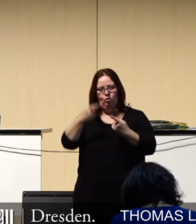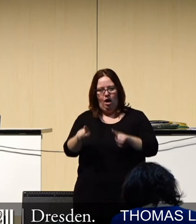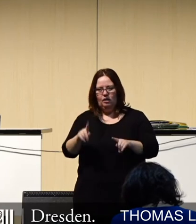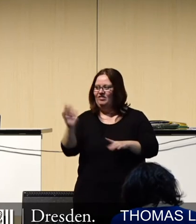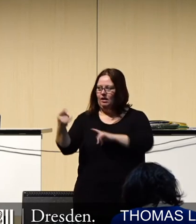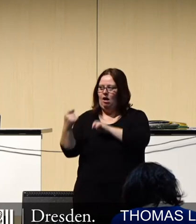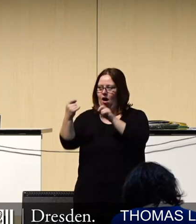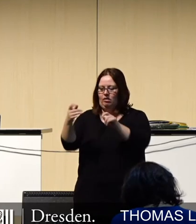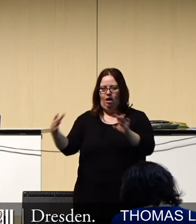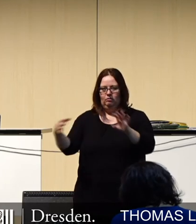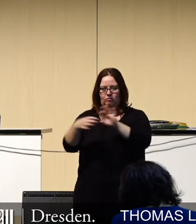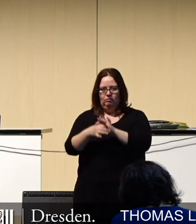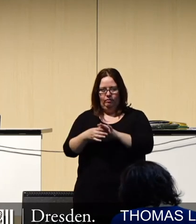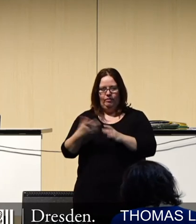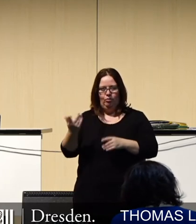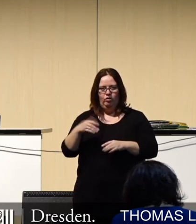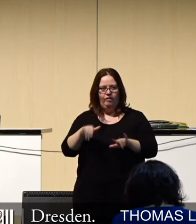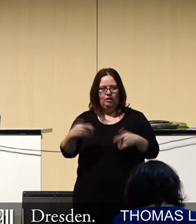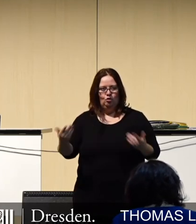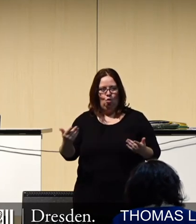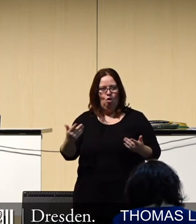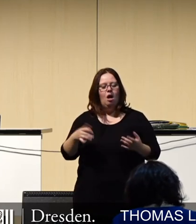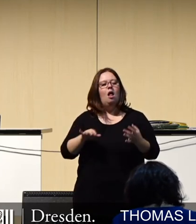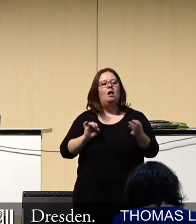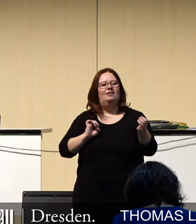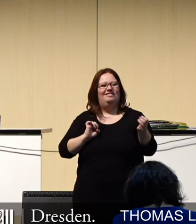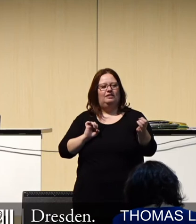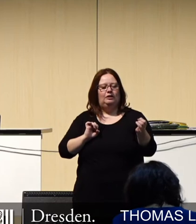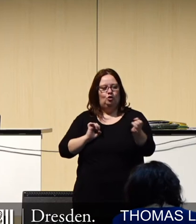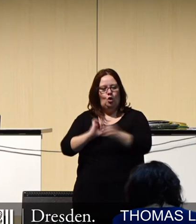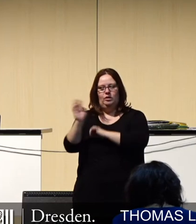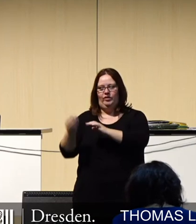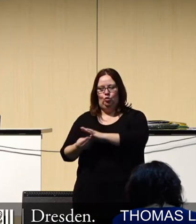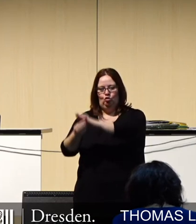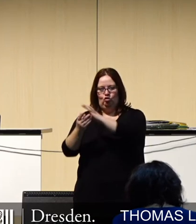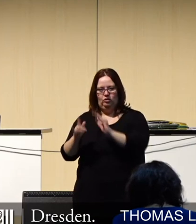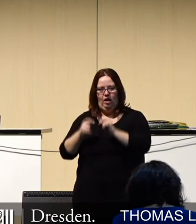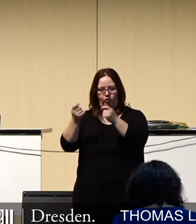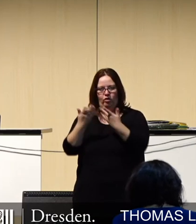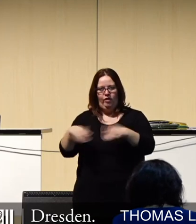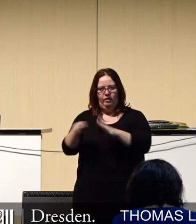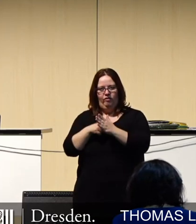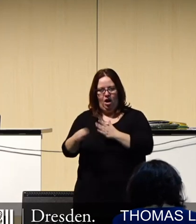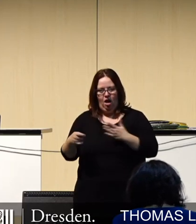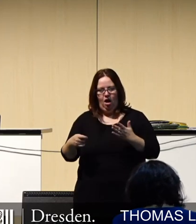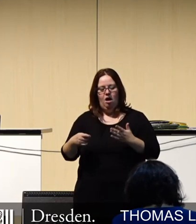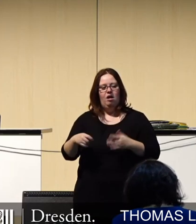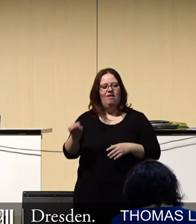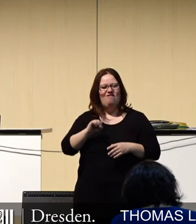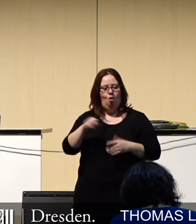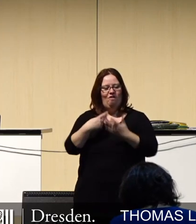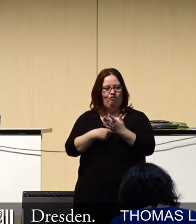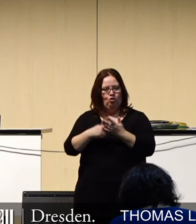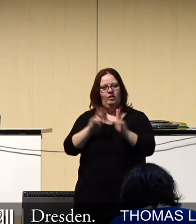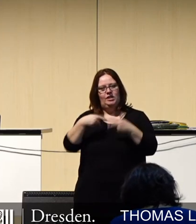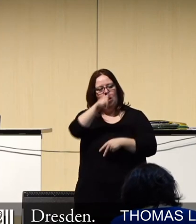vom Antragsteller scheinbar der Fall ist, unterstützen wir den Antrag der Freien Wähler, weil wir die Forderung nach